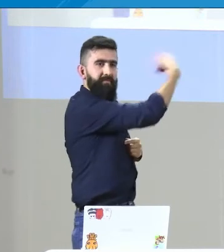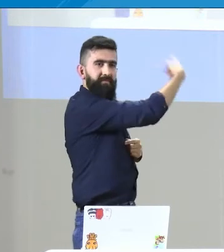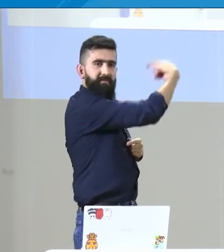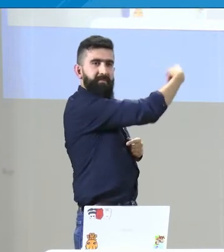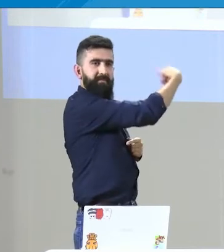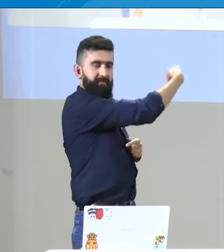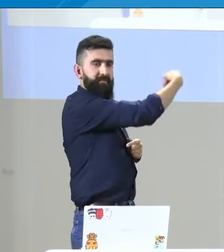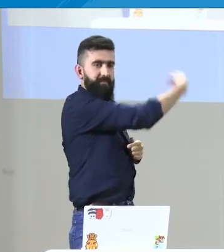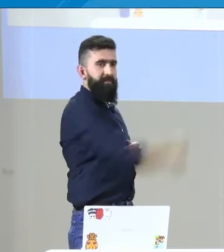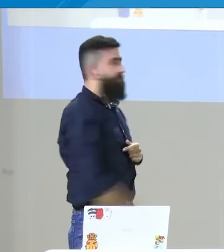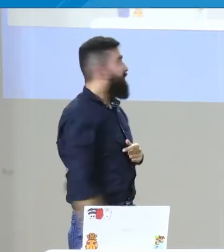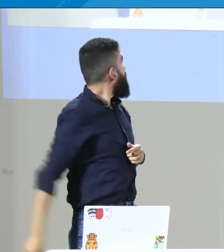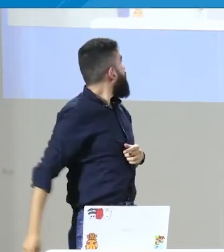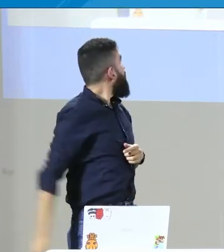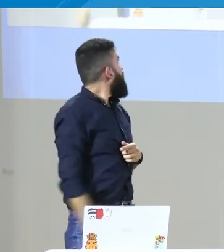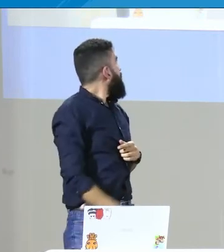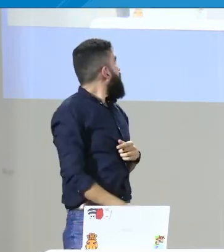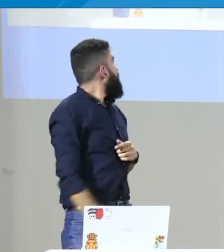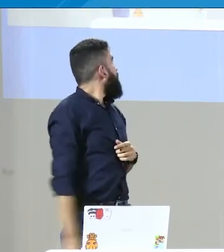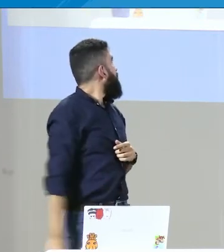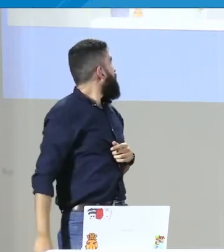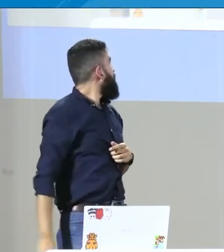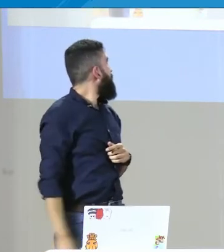líneas. Por favor, me das siguiente, que pena contigo.